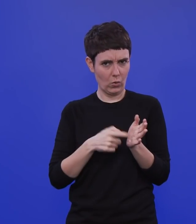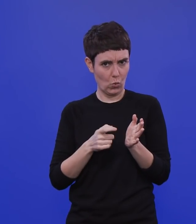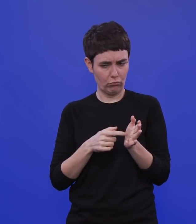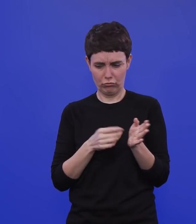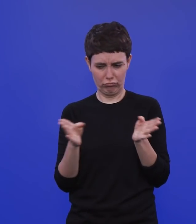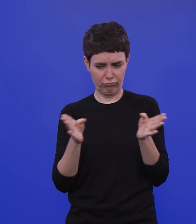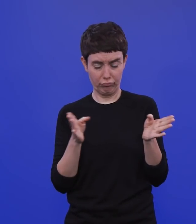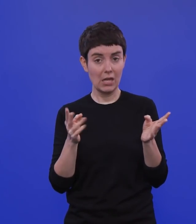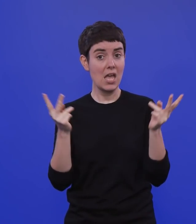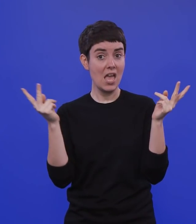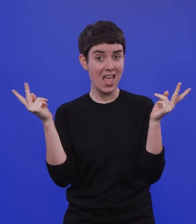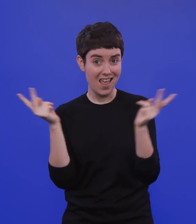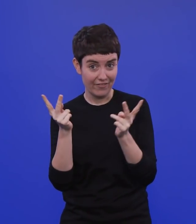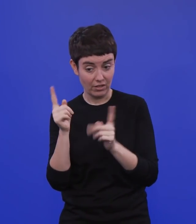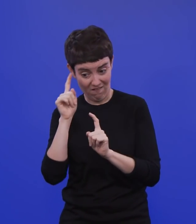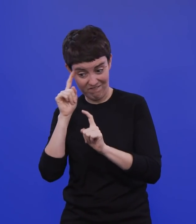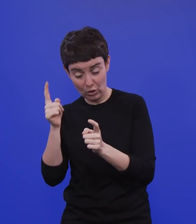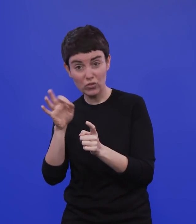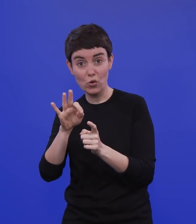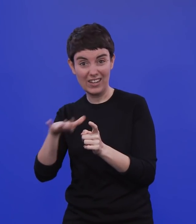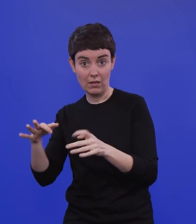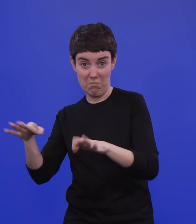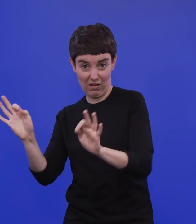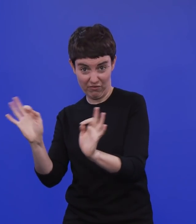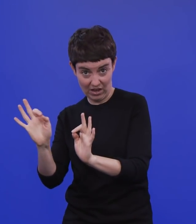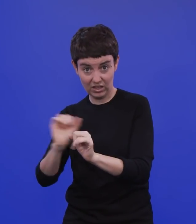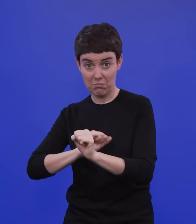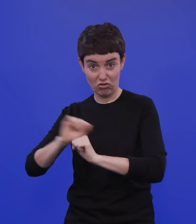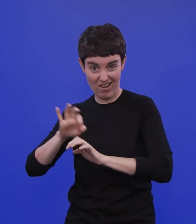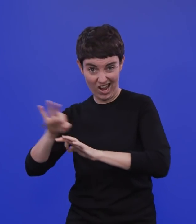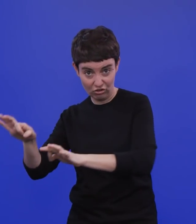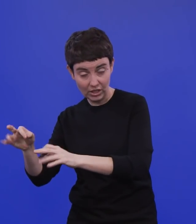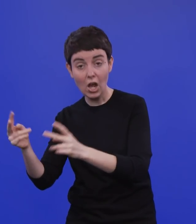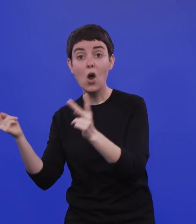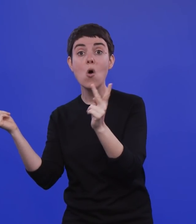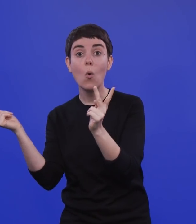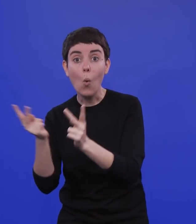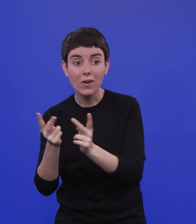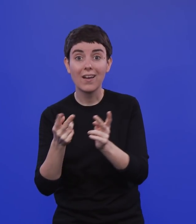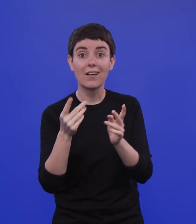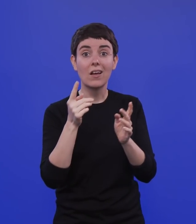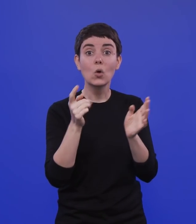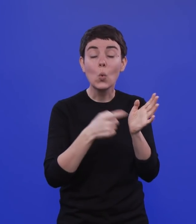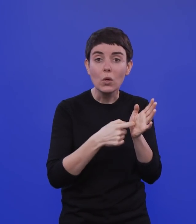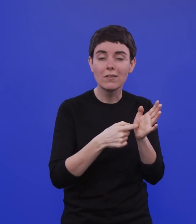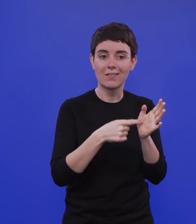daran, dass dieses Virus speziell Kinder stärker infiziert? Oder schwimmt dieses Virus auf einer Welle von Infektionen bei